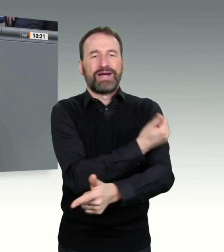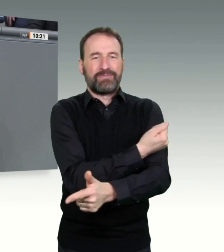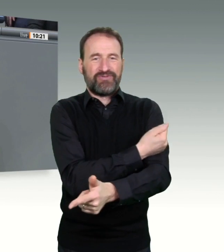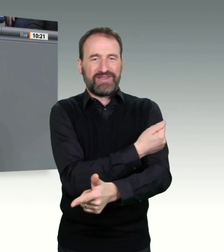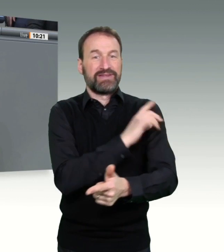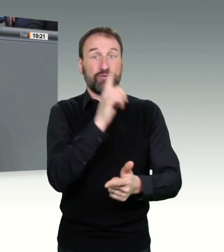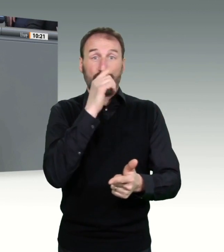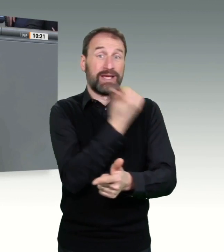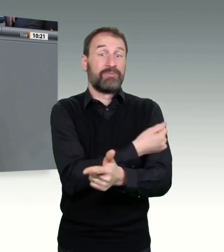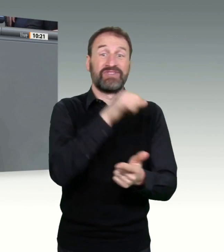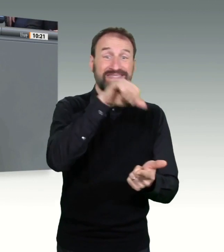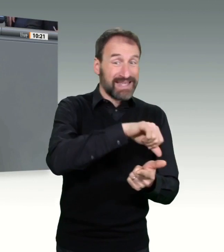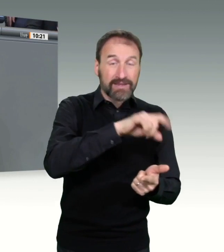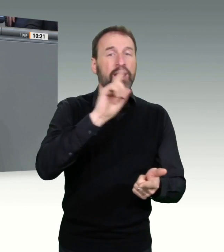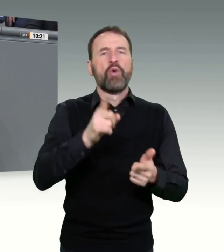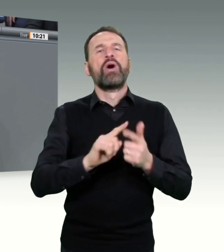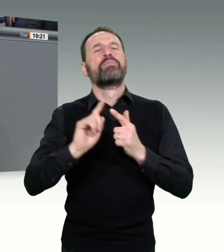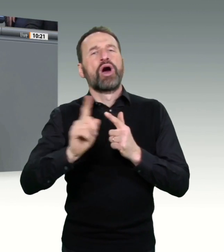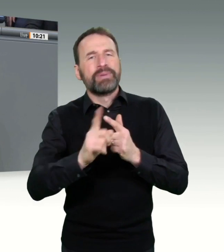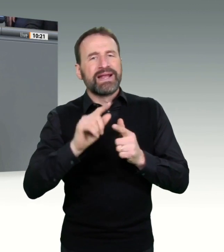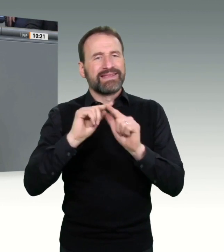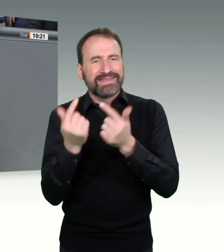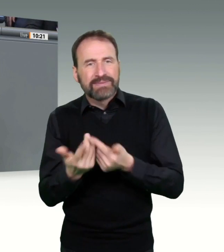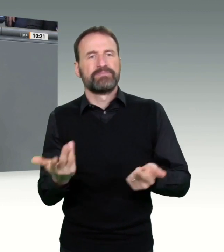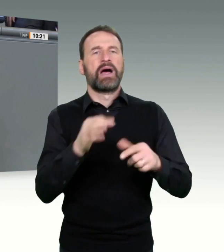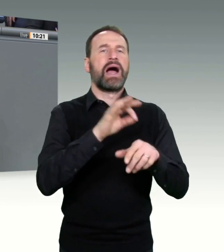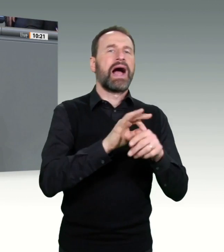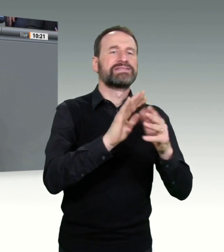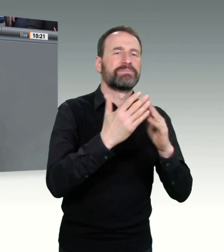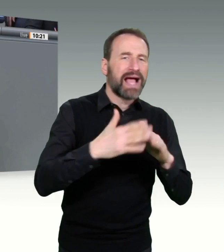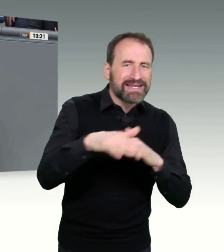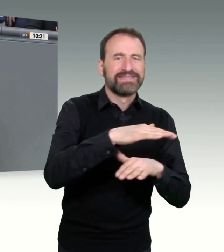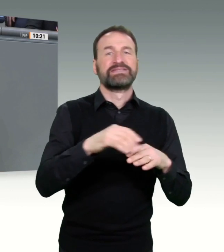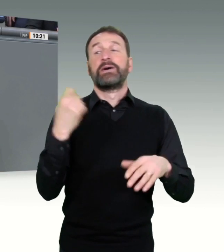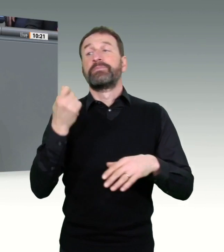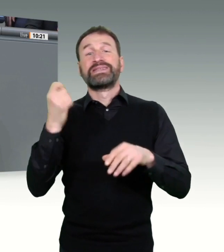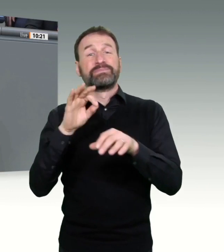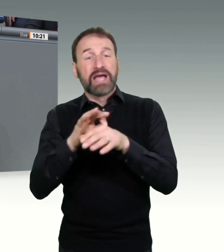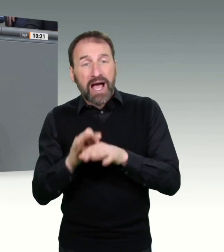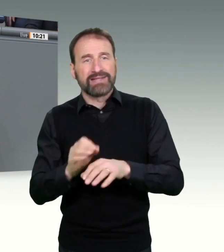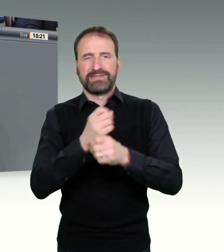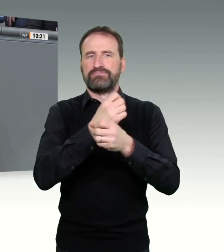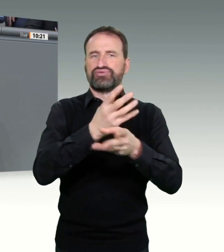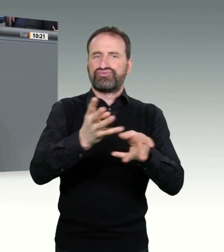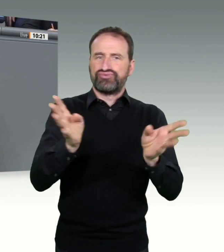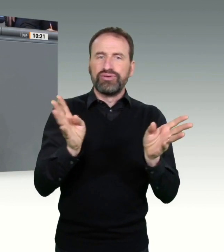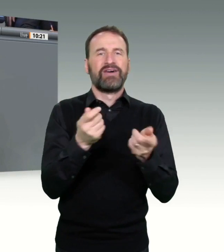welcher Menge wie viele Impfungen pro Tag und Woche durchgeführt werden können. Kurzum, ein